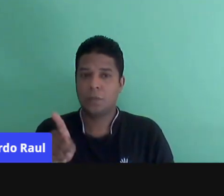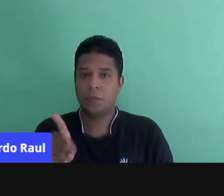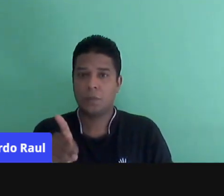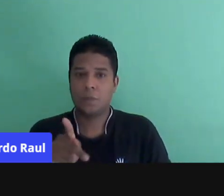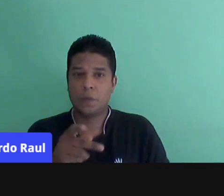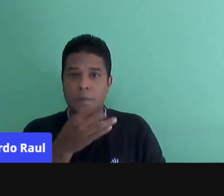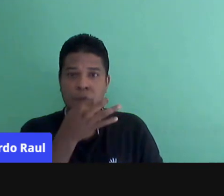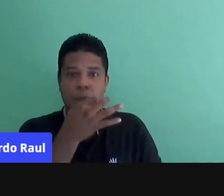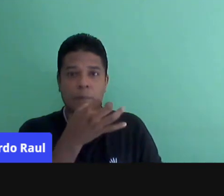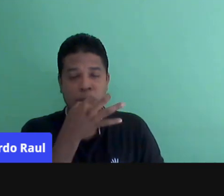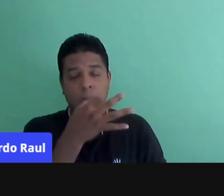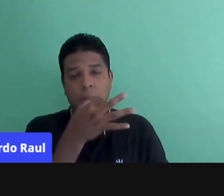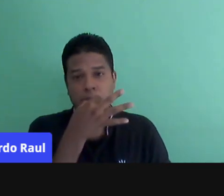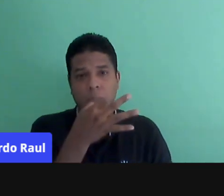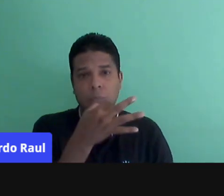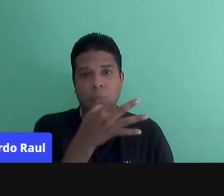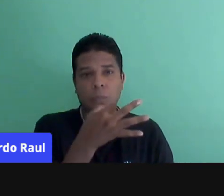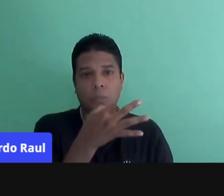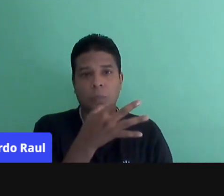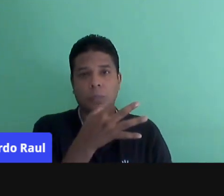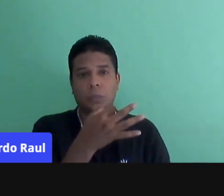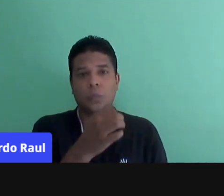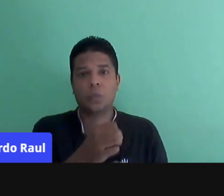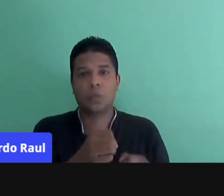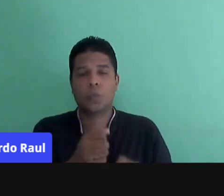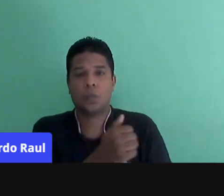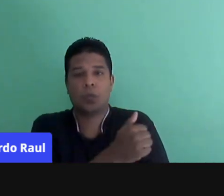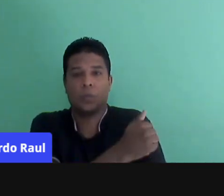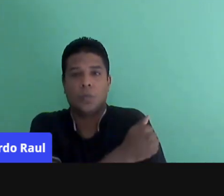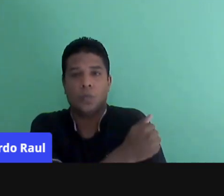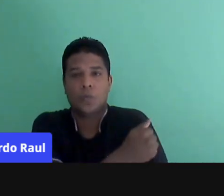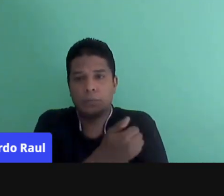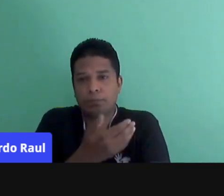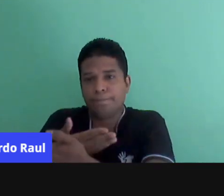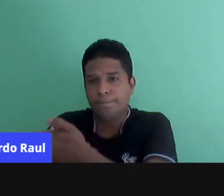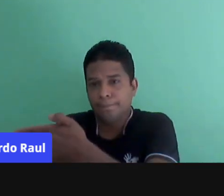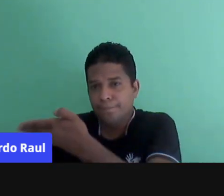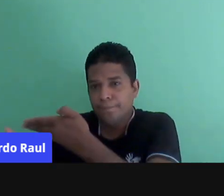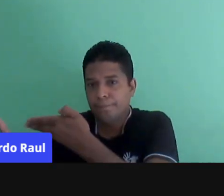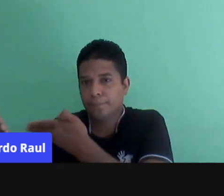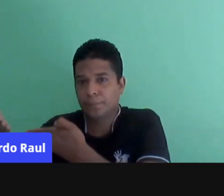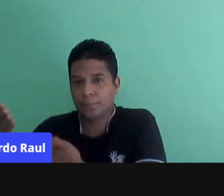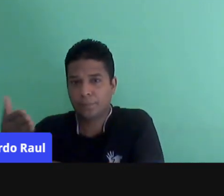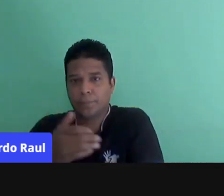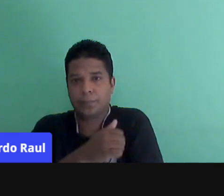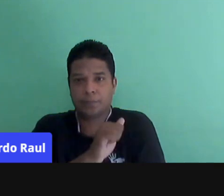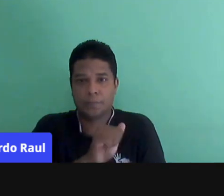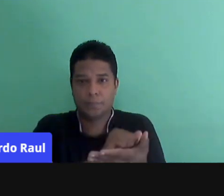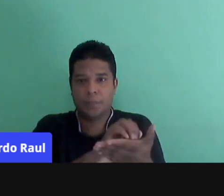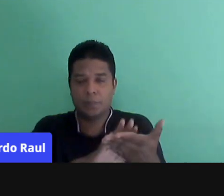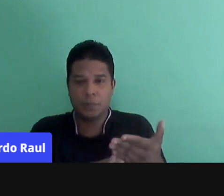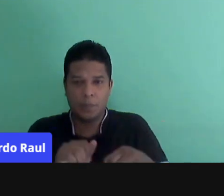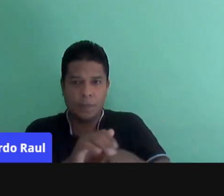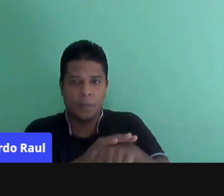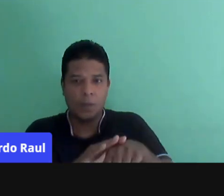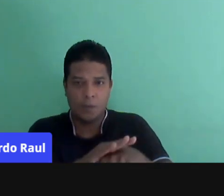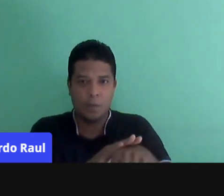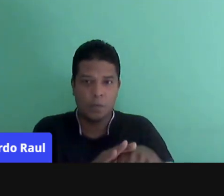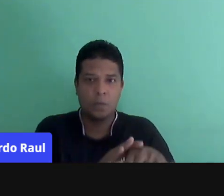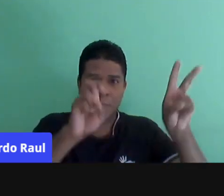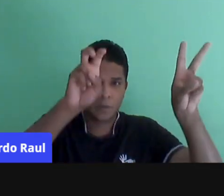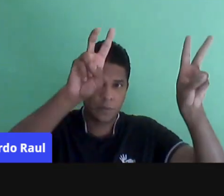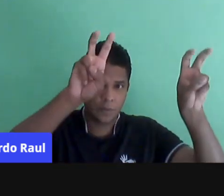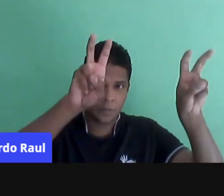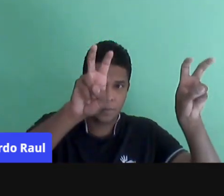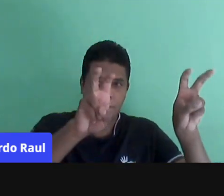situações nas quais os alunos irão interagir com as atividades, irão conversar sobre os temas,